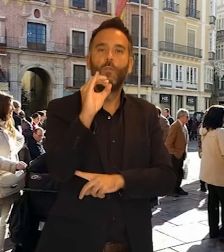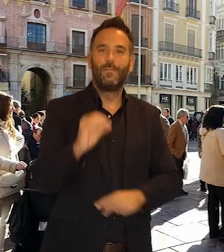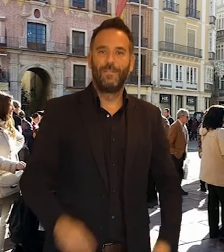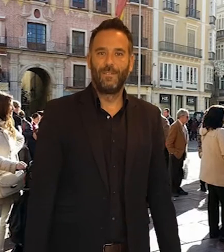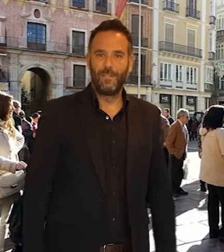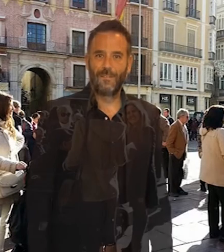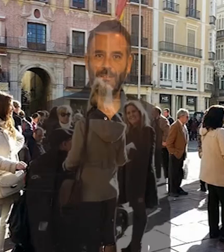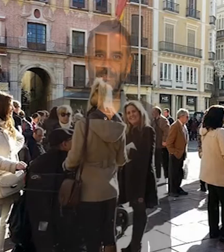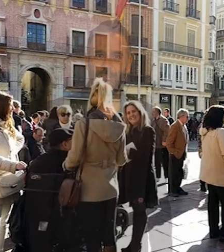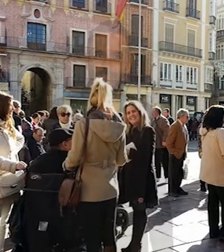Jorge Rando.